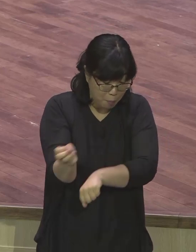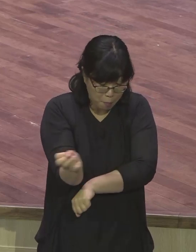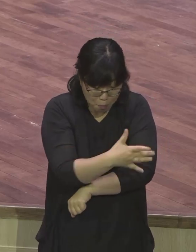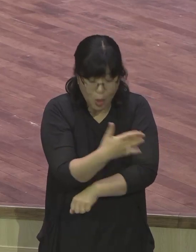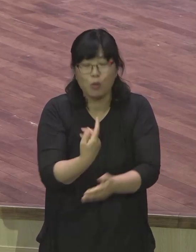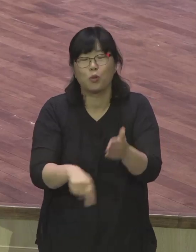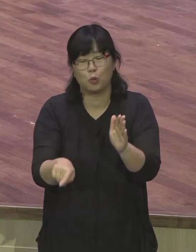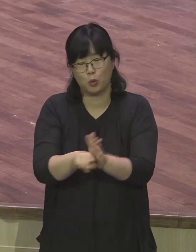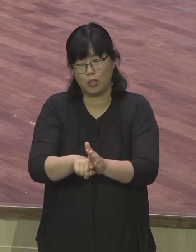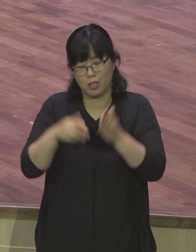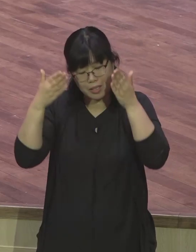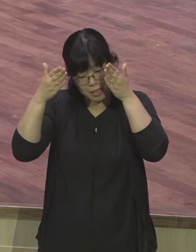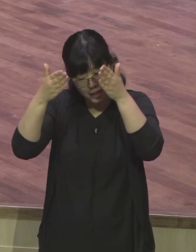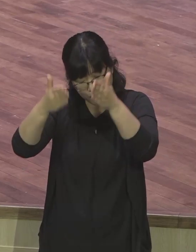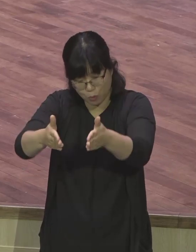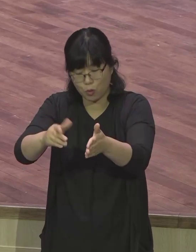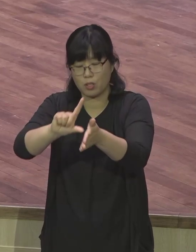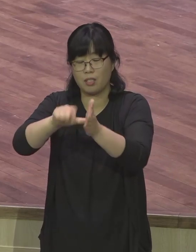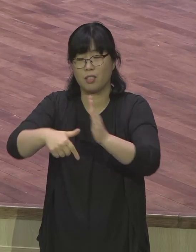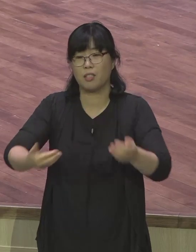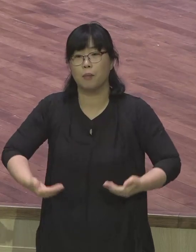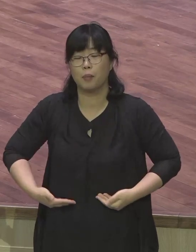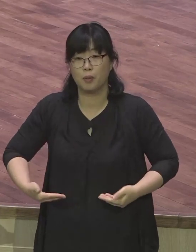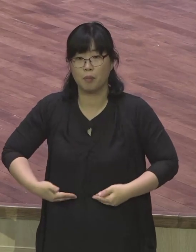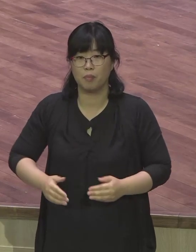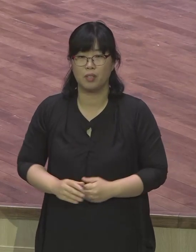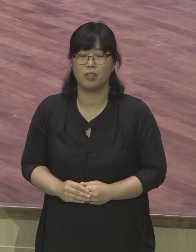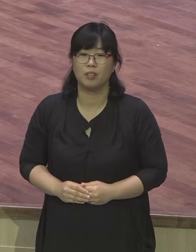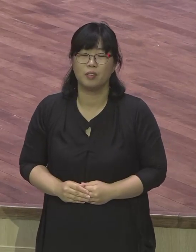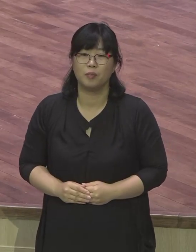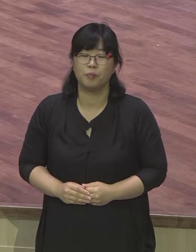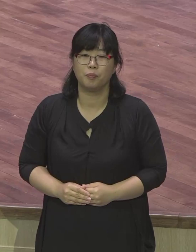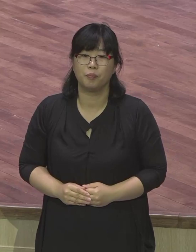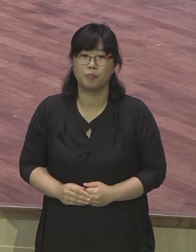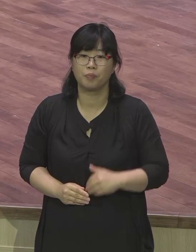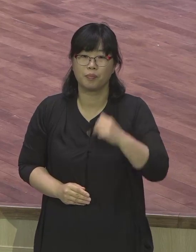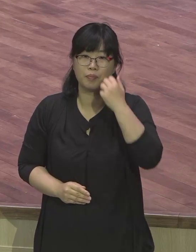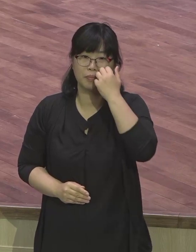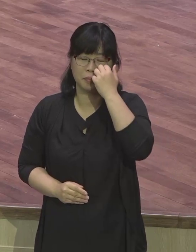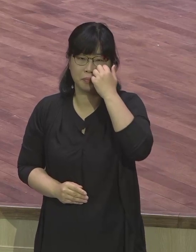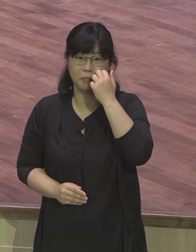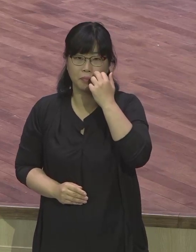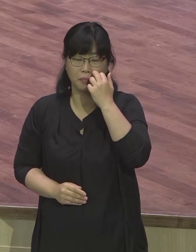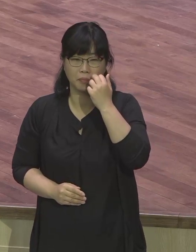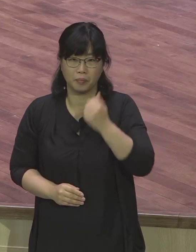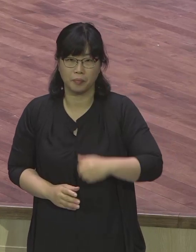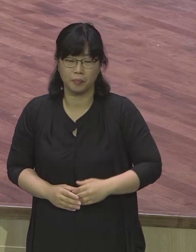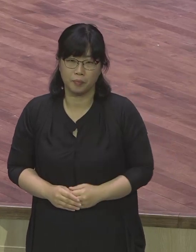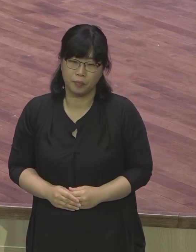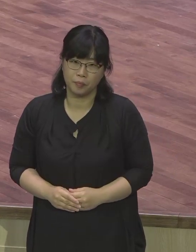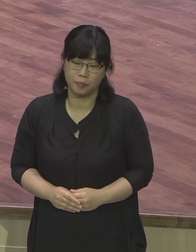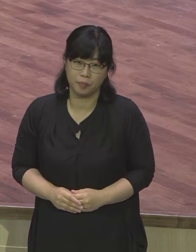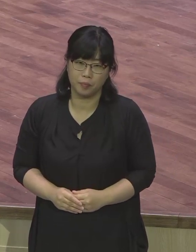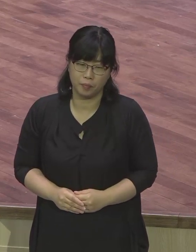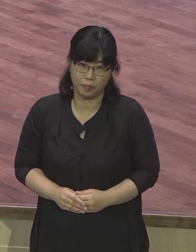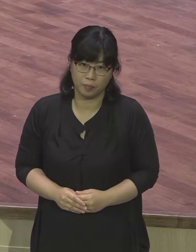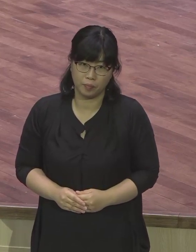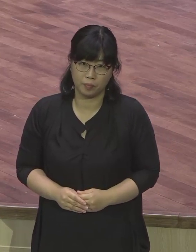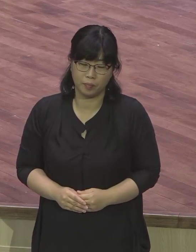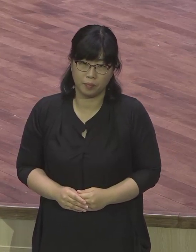규심문화로 되어 있어서 그 문화를 따라가지 않으면 이상한 것처럼 되어 있고 세상에 사람들은 굉장히